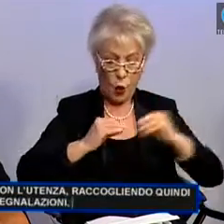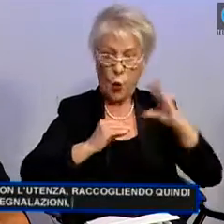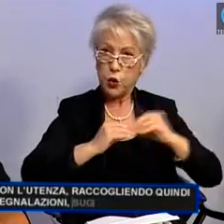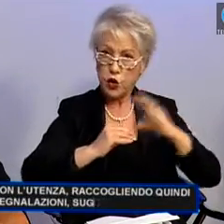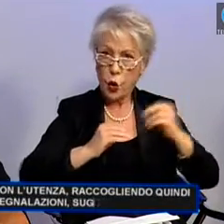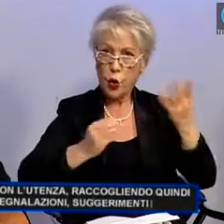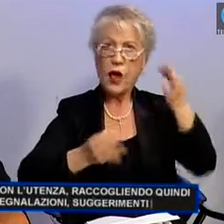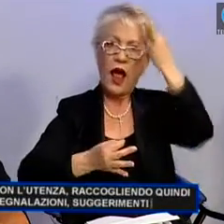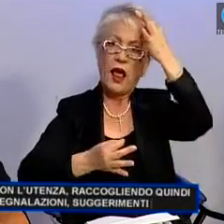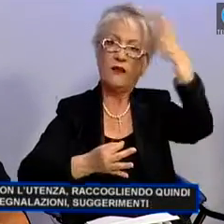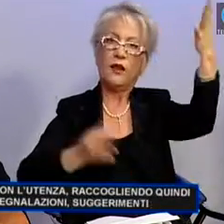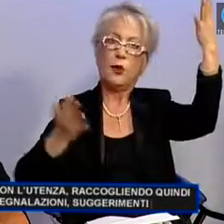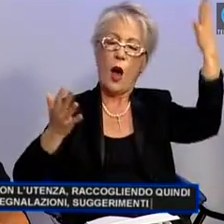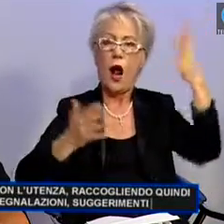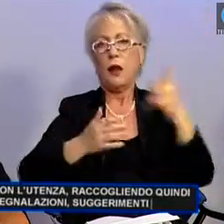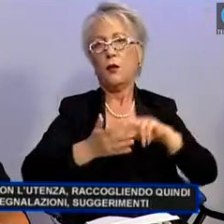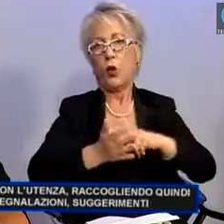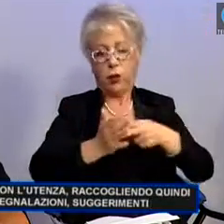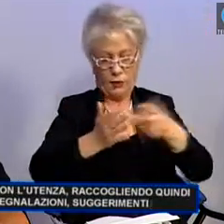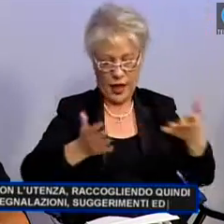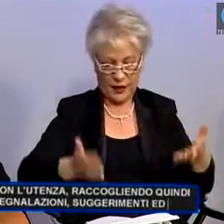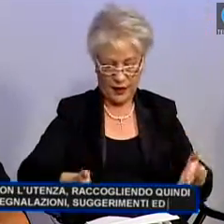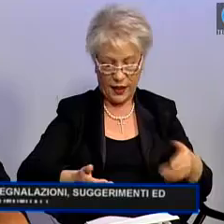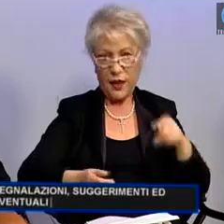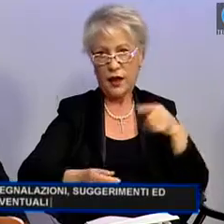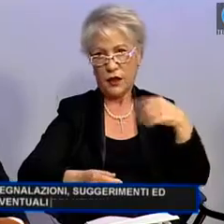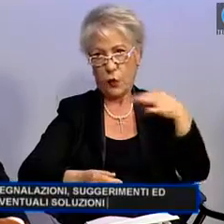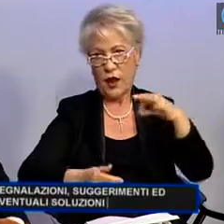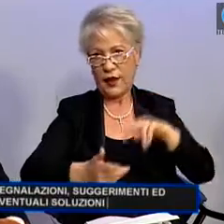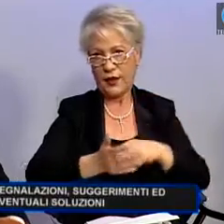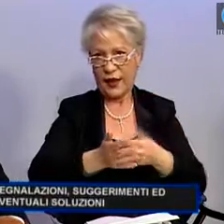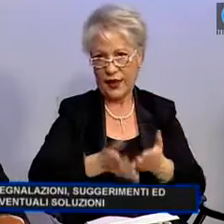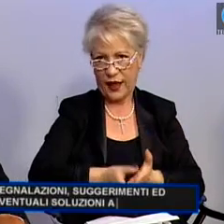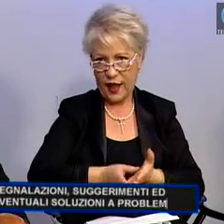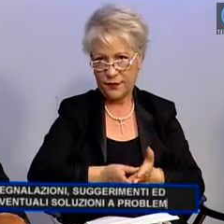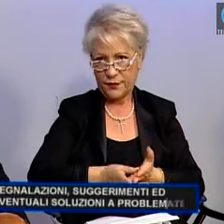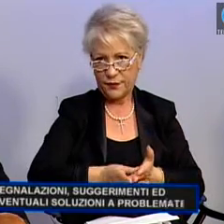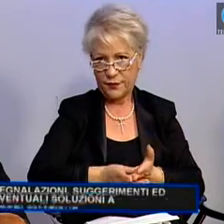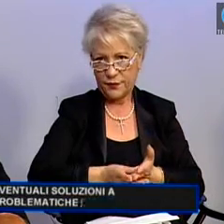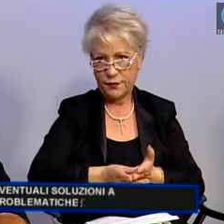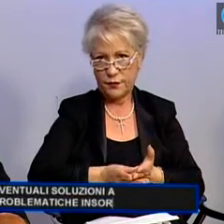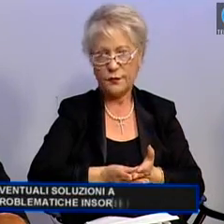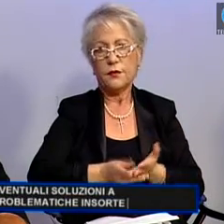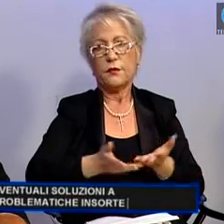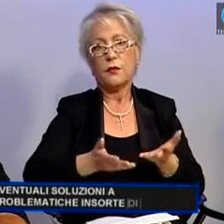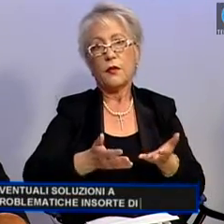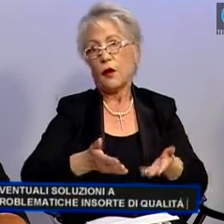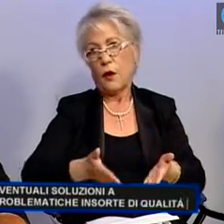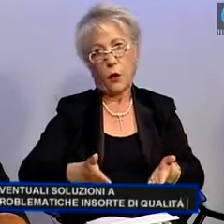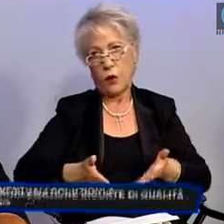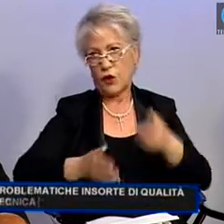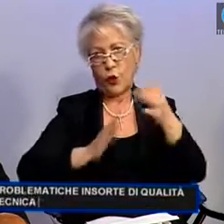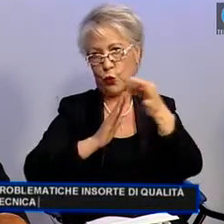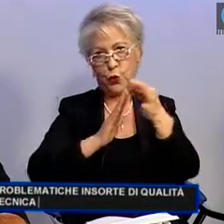e d'eventuali soluzioni a problematiche in sorte di qualità tecnica.